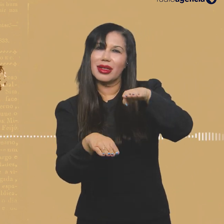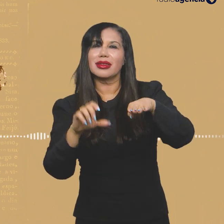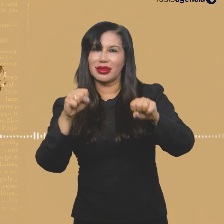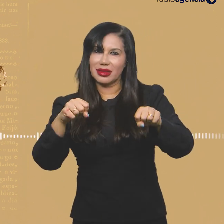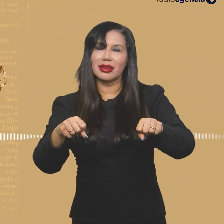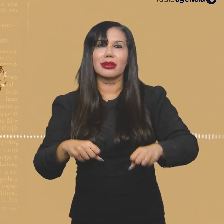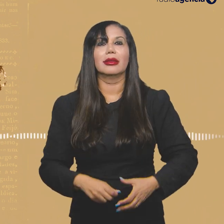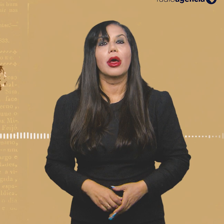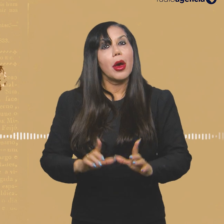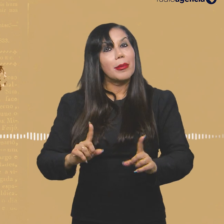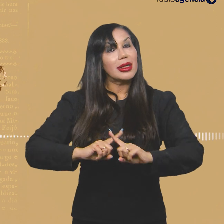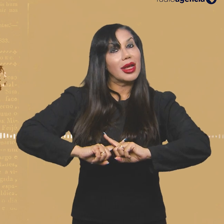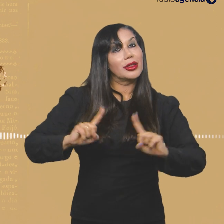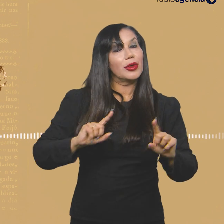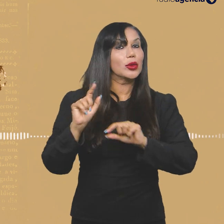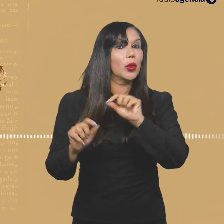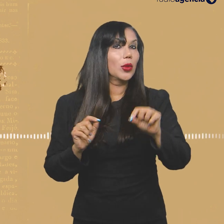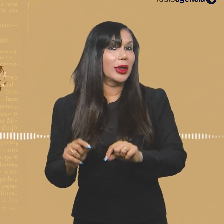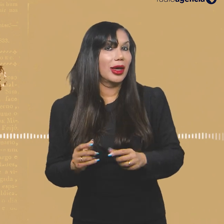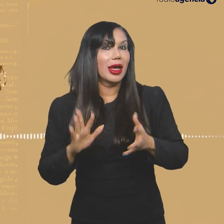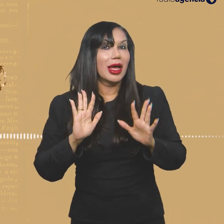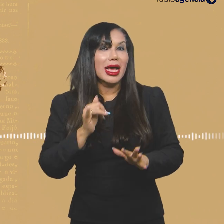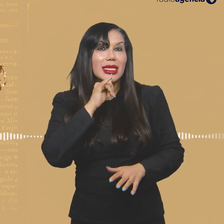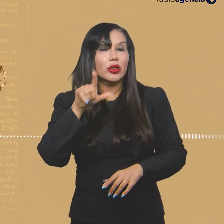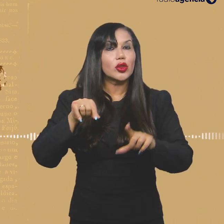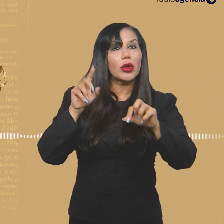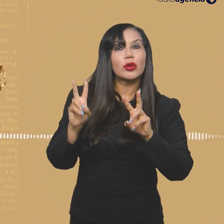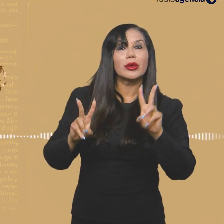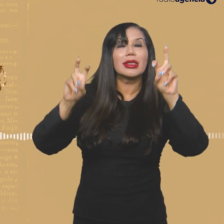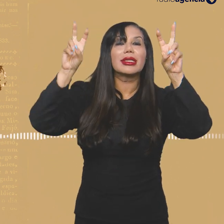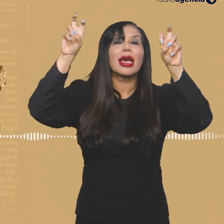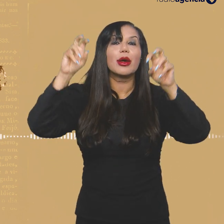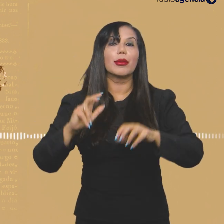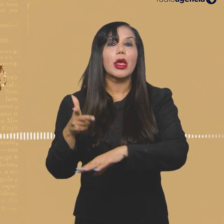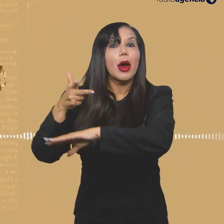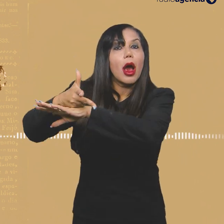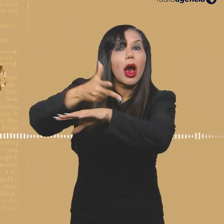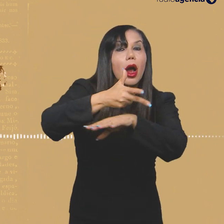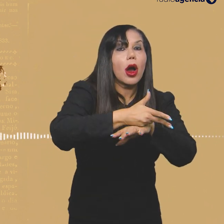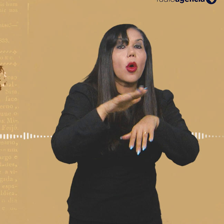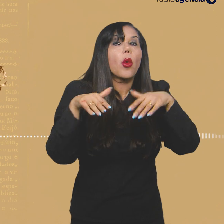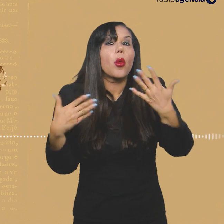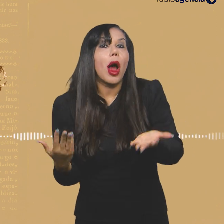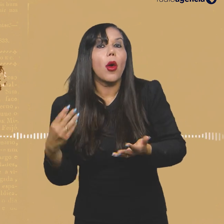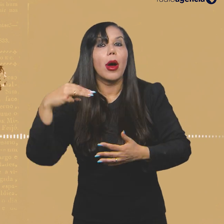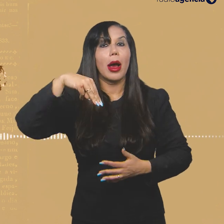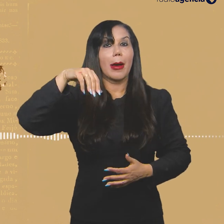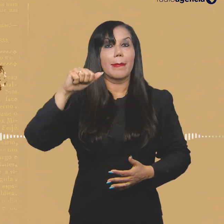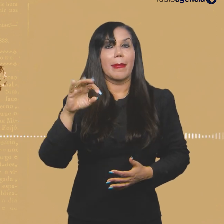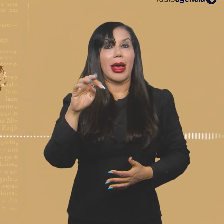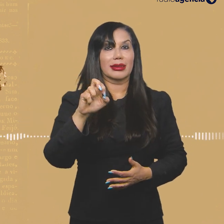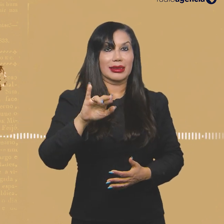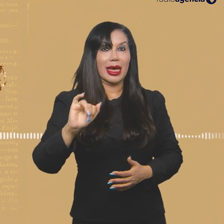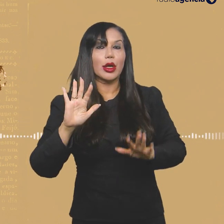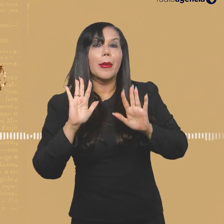lugar determinado. A diferença nesse sentido não estaria na escolha dos temas e acontecimentos a serem cobertos pelos